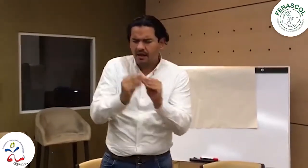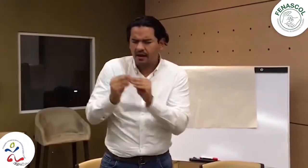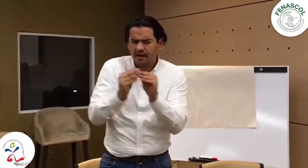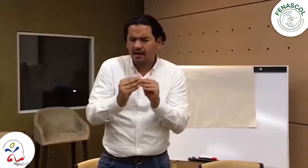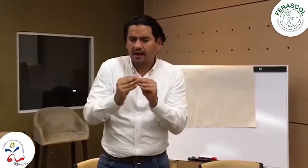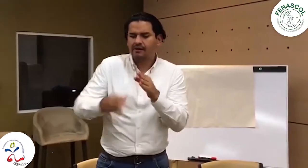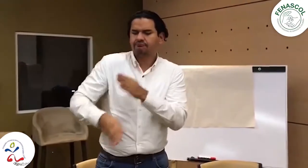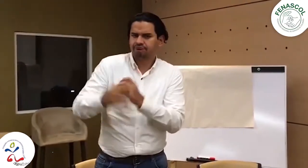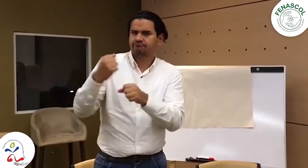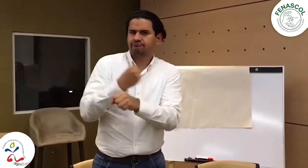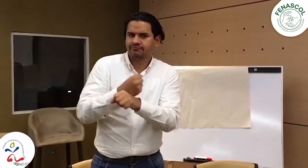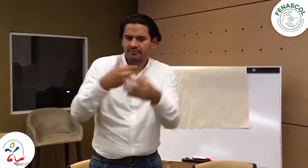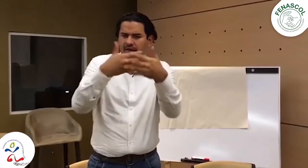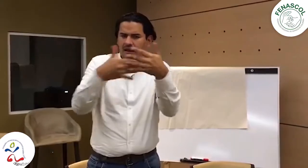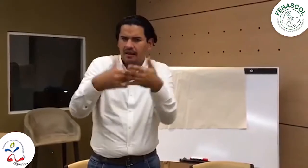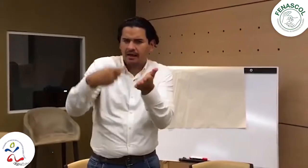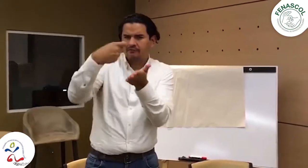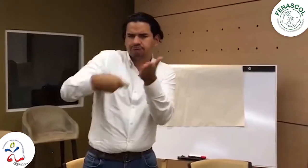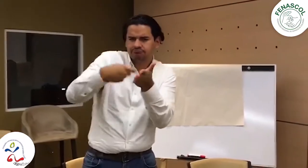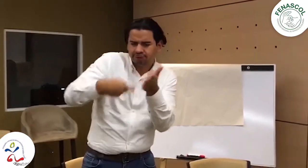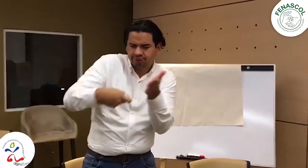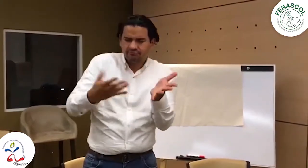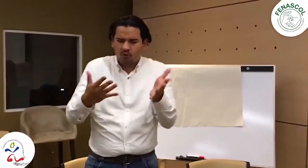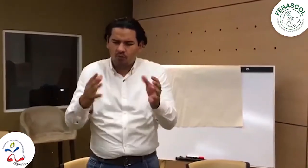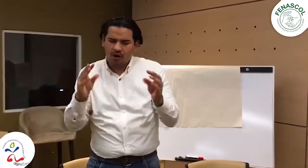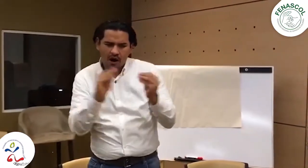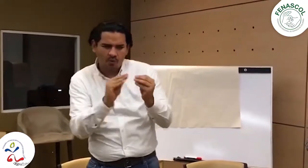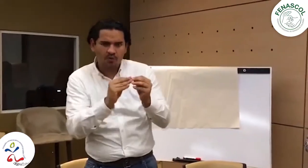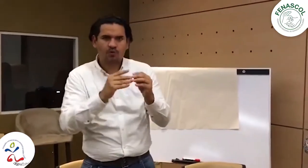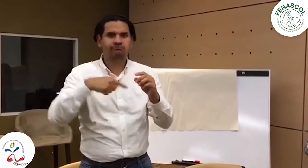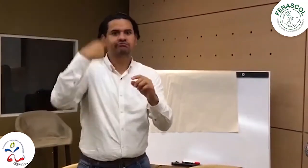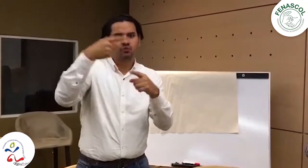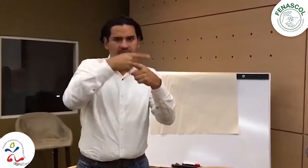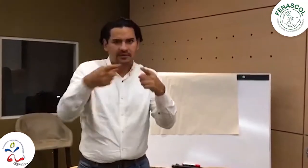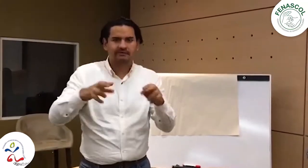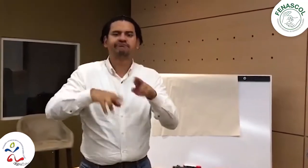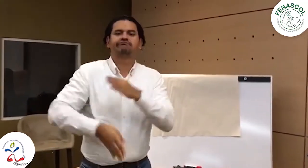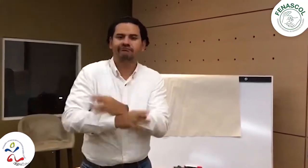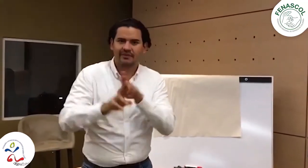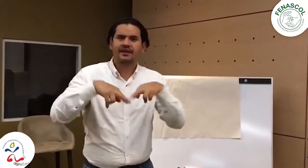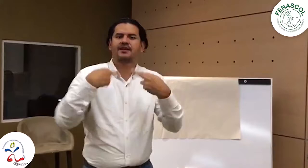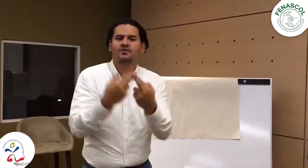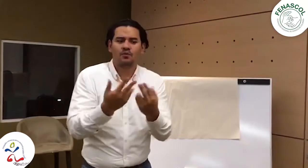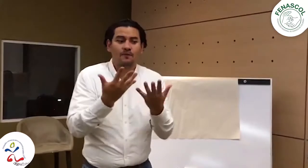puntos de vista, para seguir trabajando, poder realizar un informe, hacer las correcciones correspondientes y la próxima semana seguiremos en reuniones.